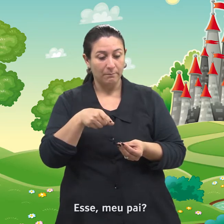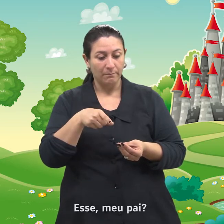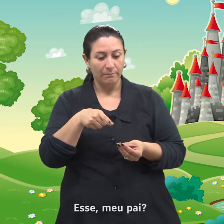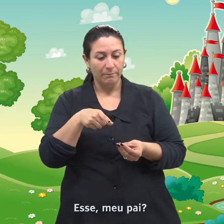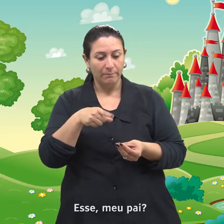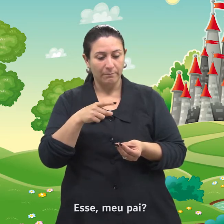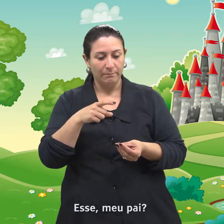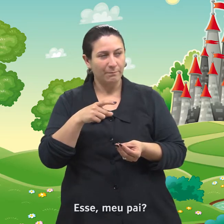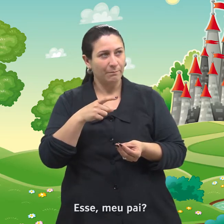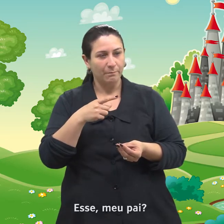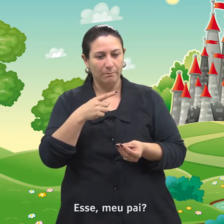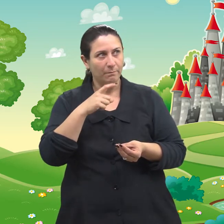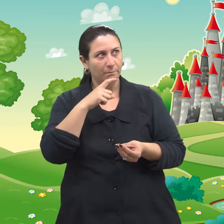meu pai?